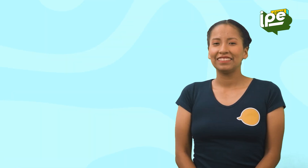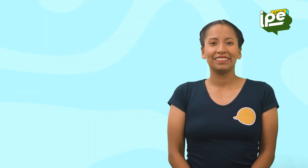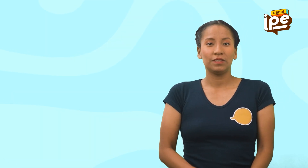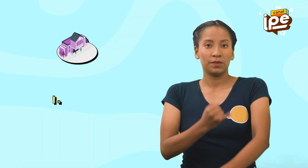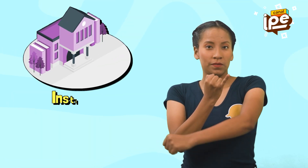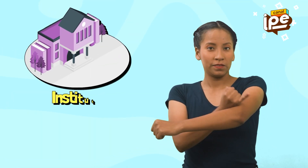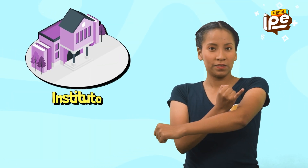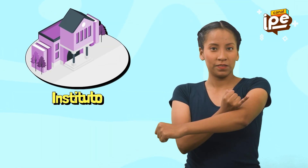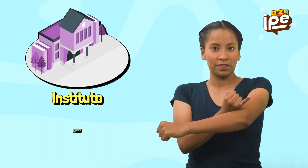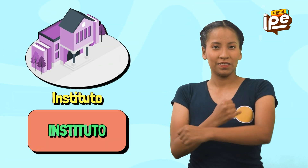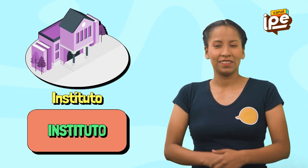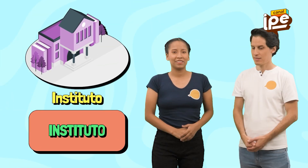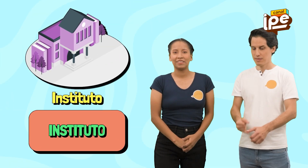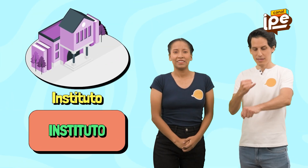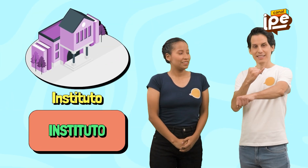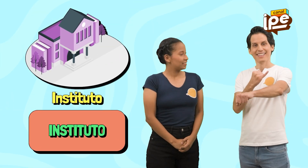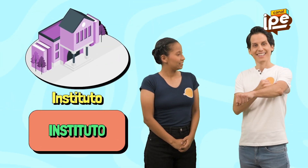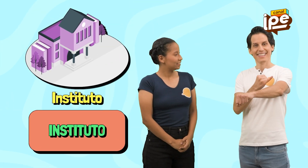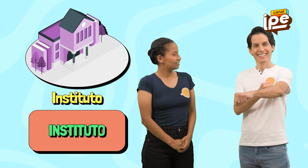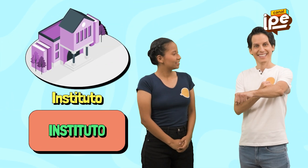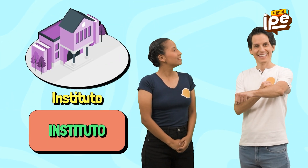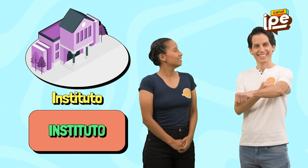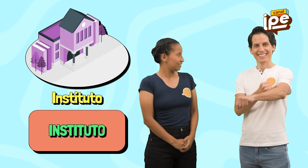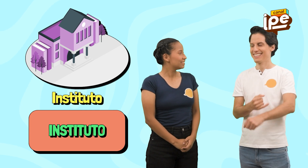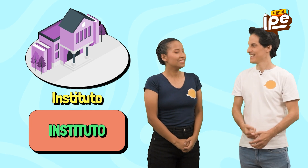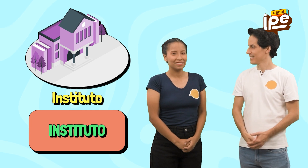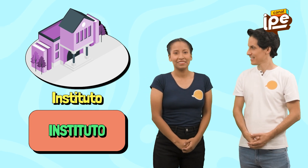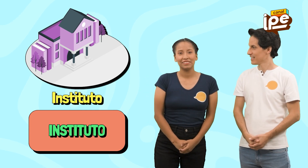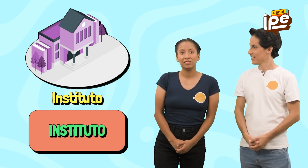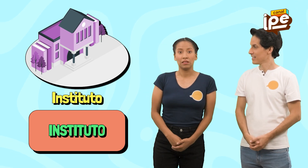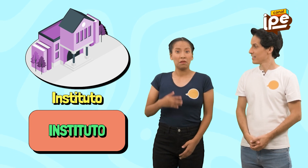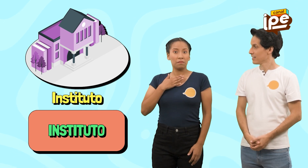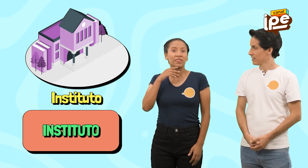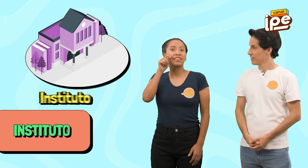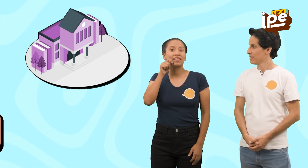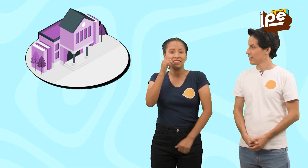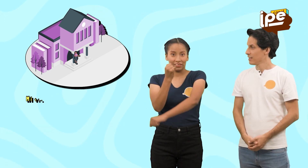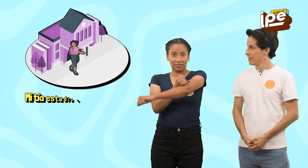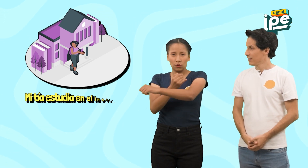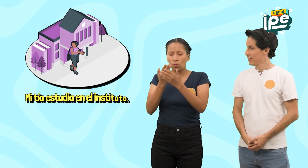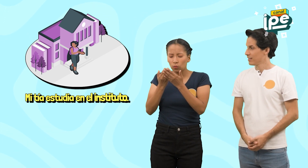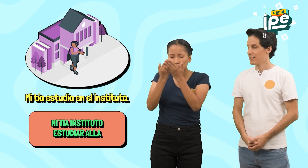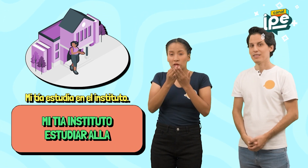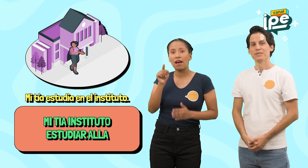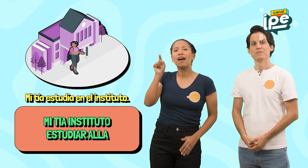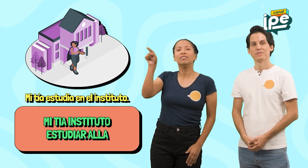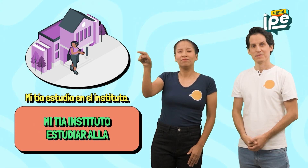Instituto. Instituto. Mi tía estudia en el instituto.